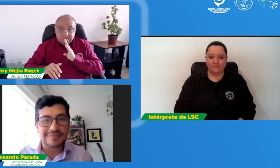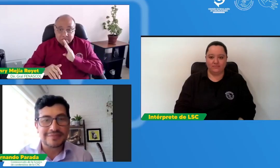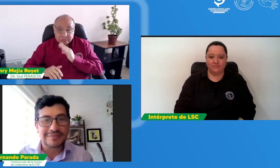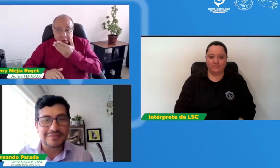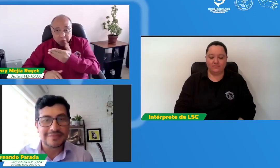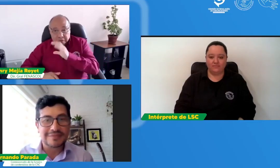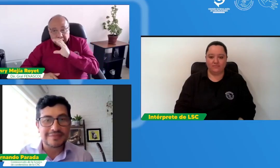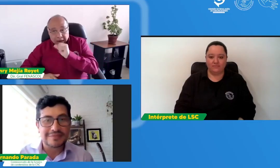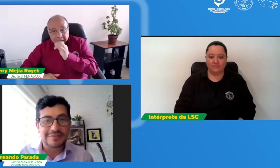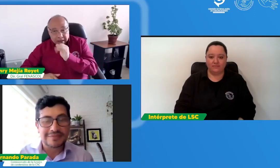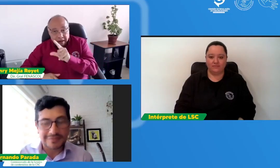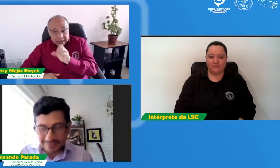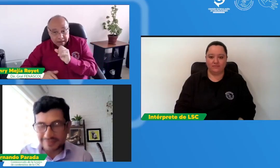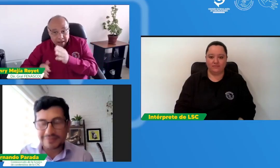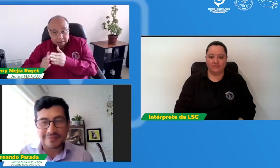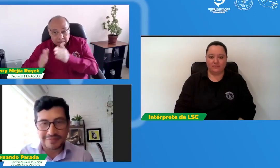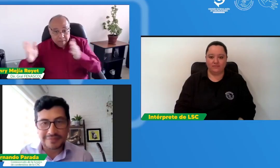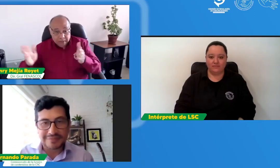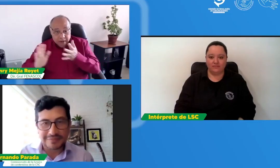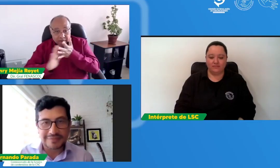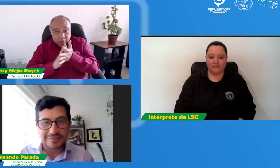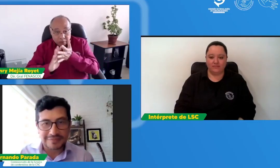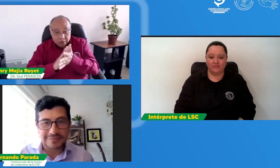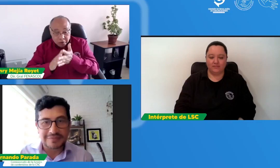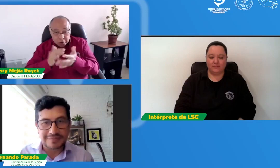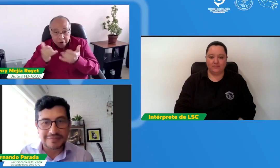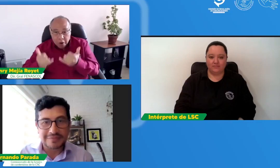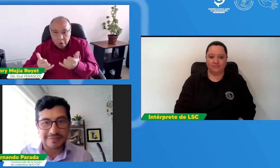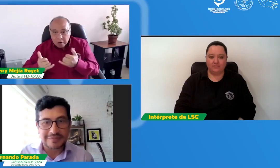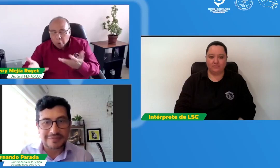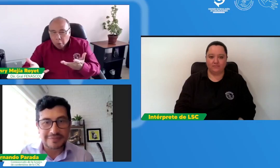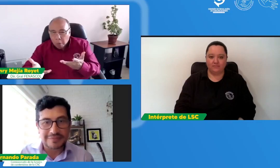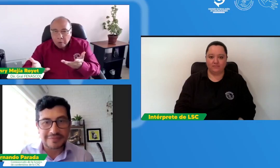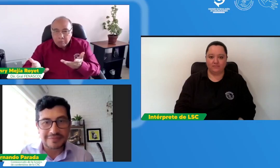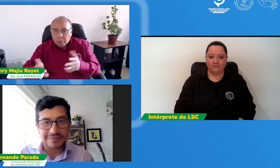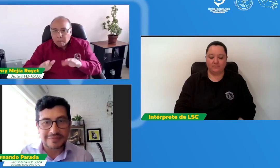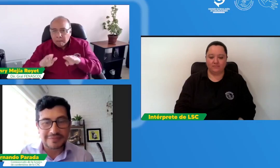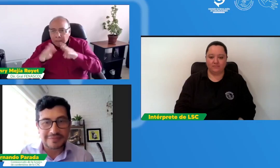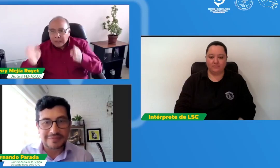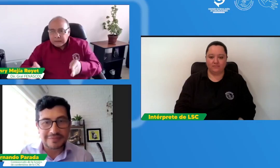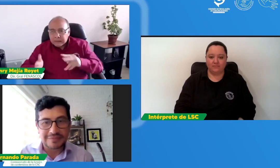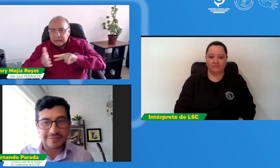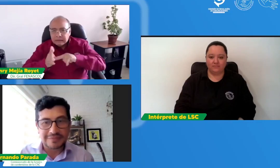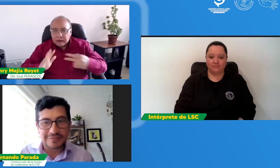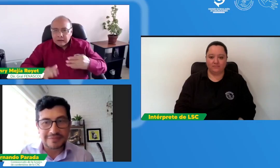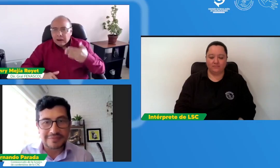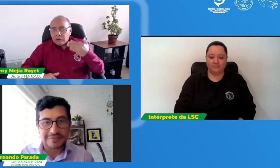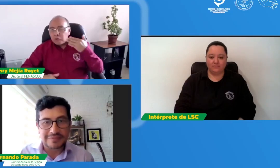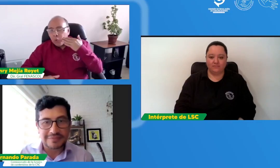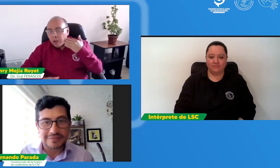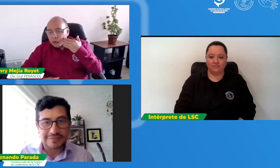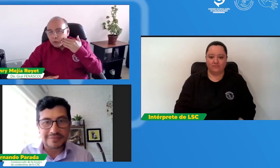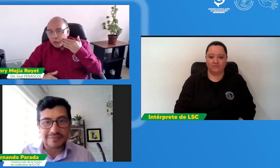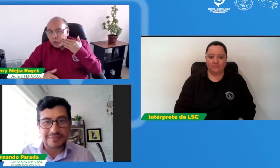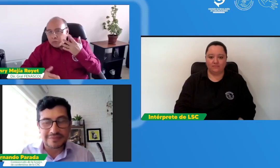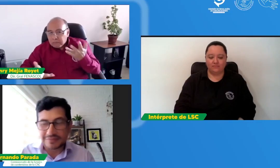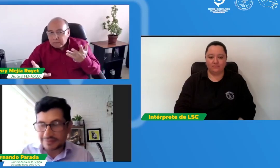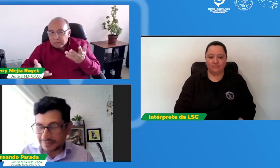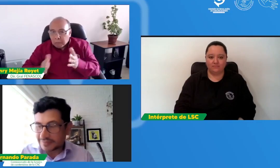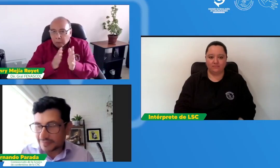sectoriales, mesas técnicas. No sé si de pronto frente a este aspecto puedan ampliarme la información.